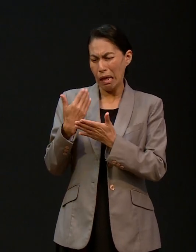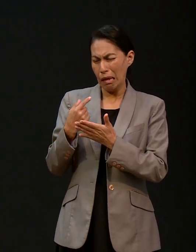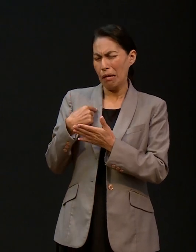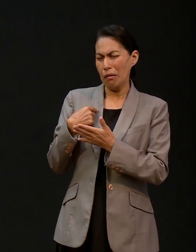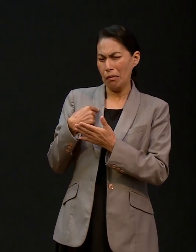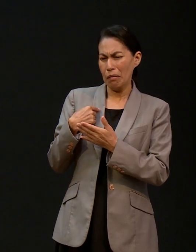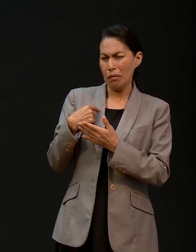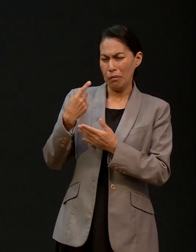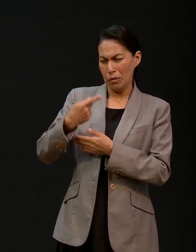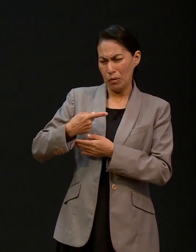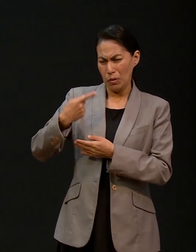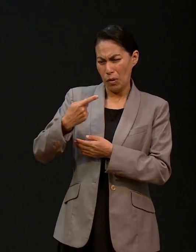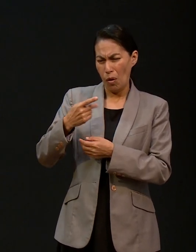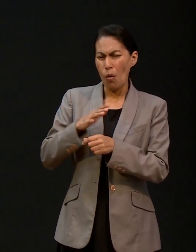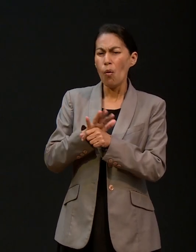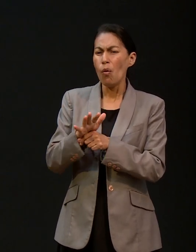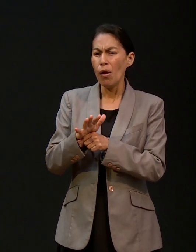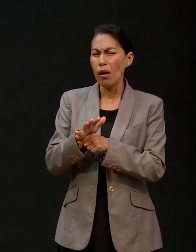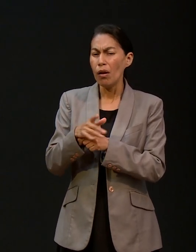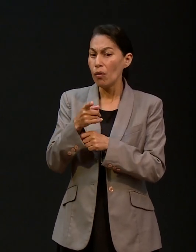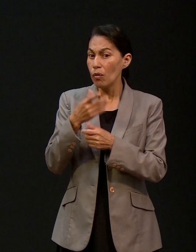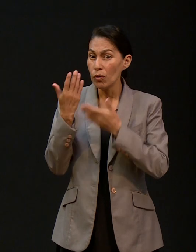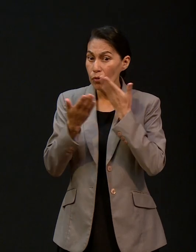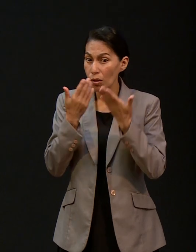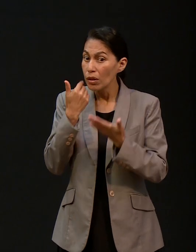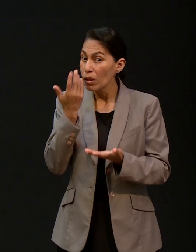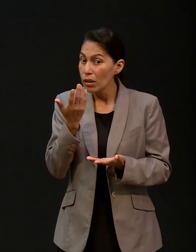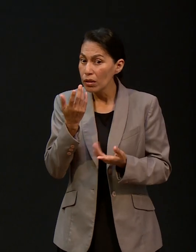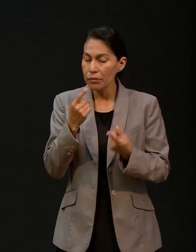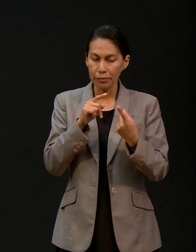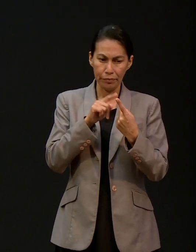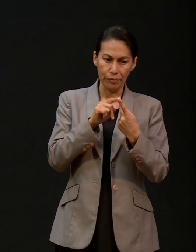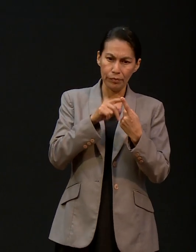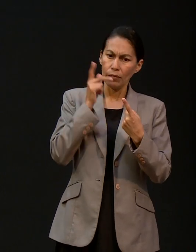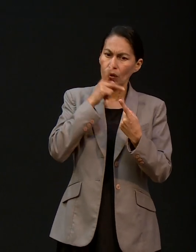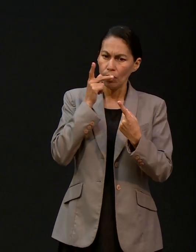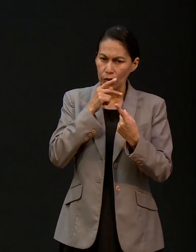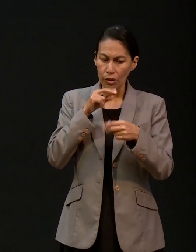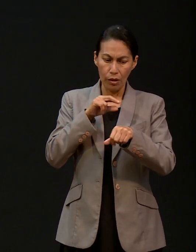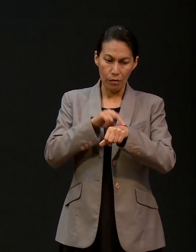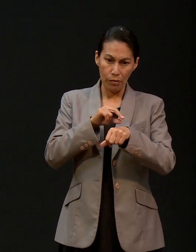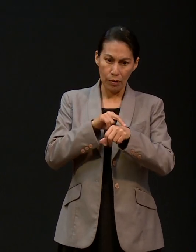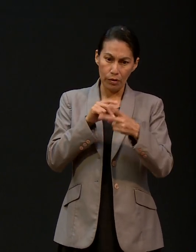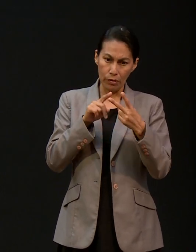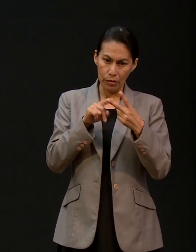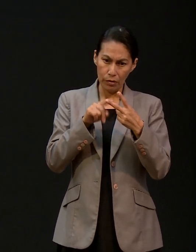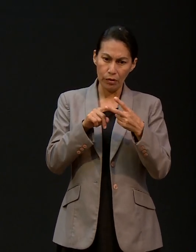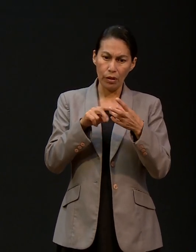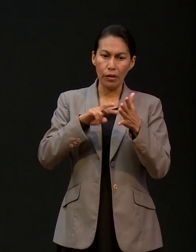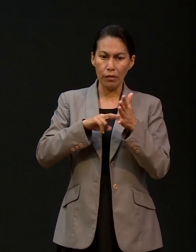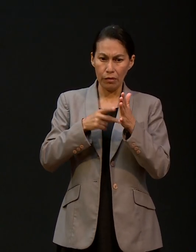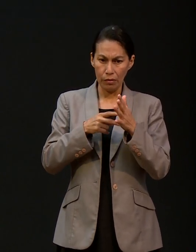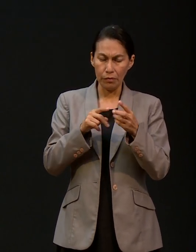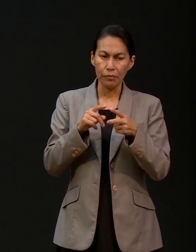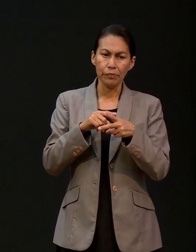cuáles eran las carreras que me interesaban. Yo le dije, estas son las tres carreras, ¿no?, teología, medicina, ingeniería. Me dijeron, bueno,